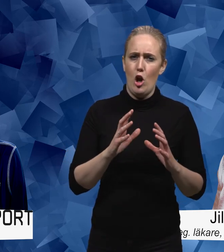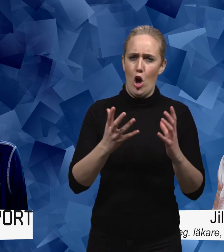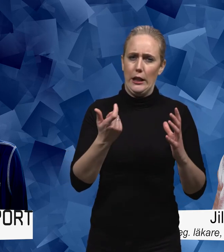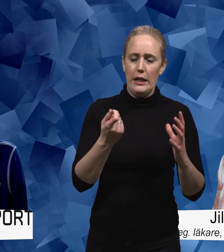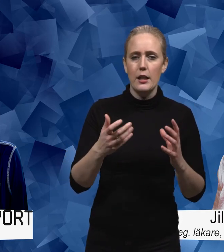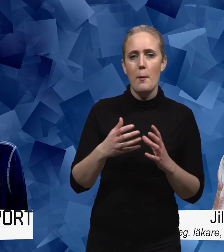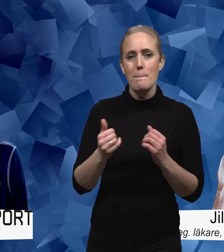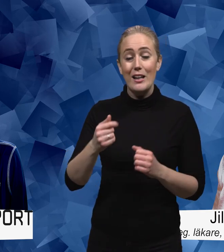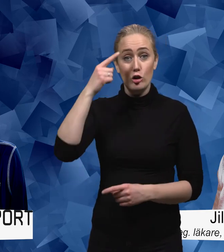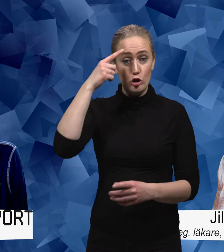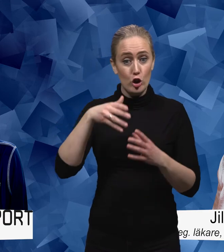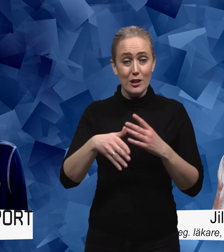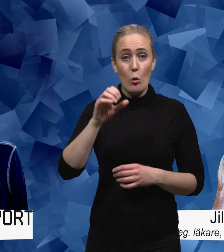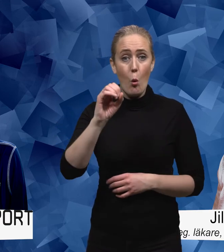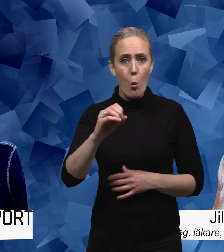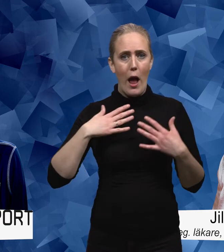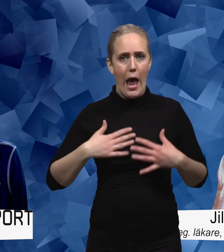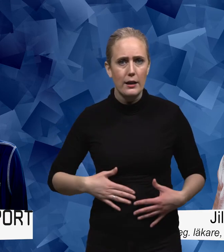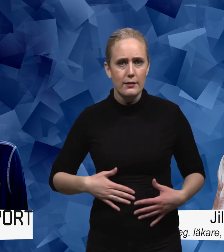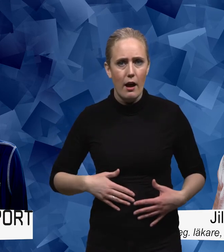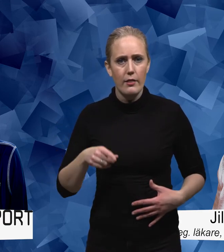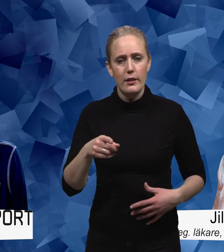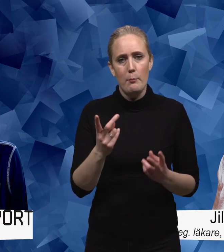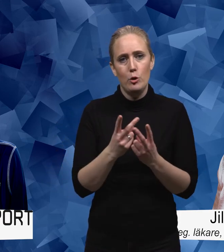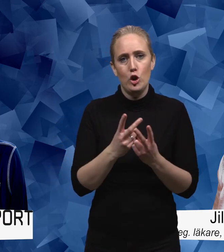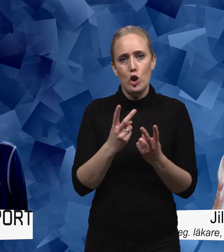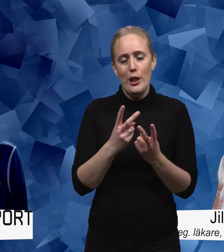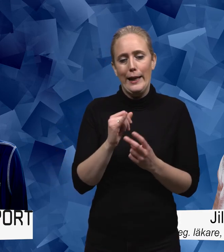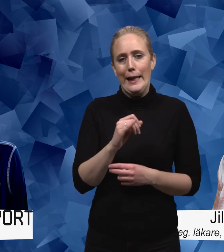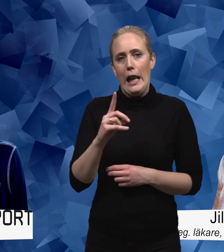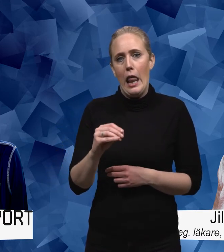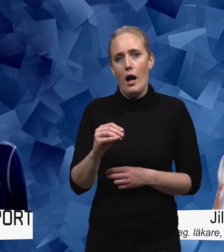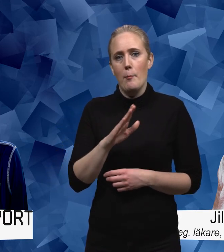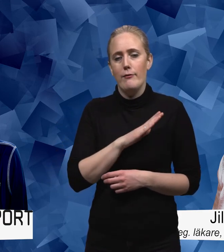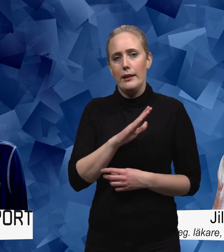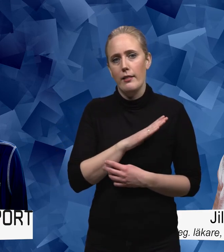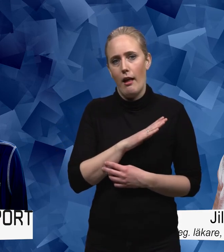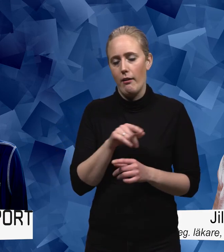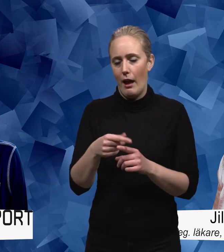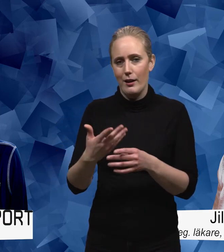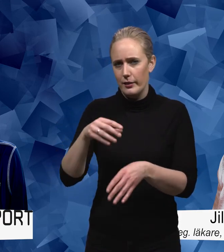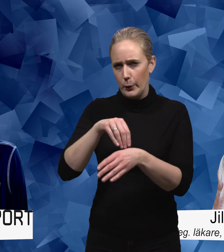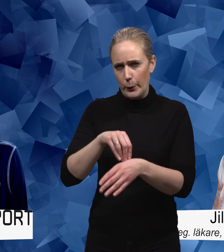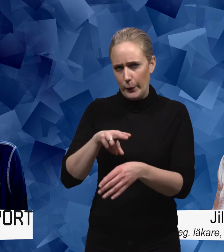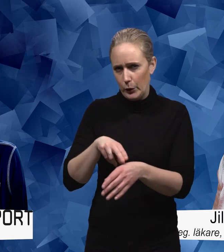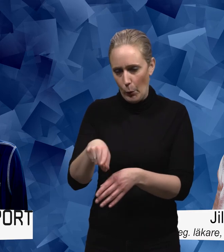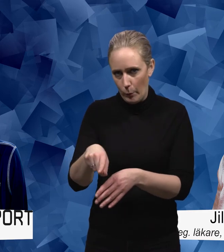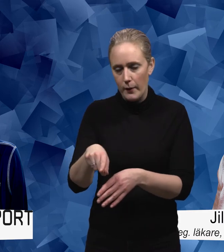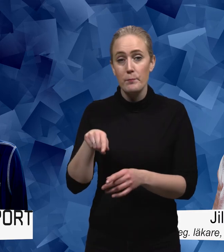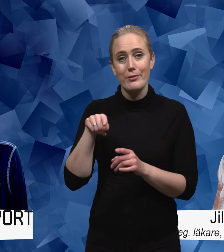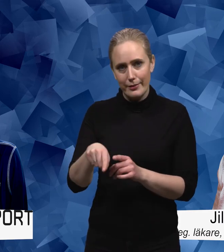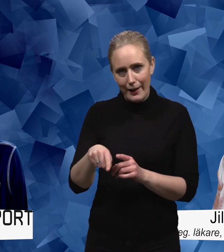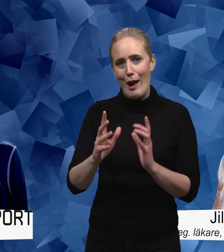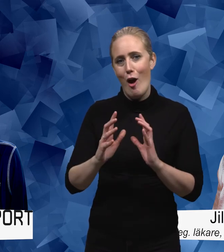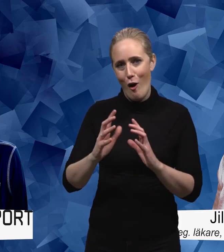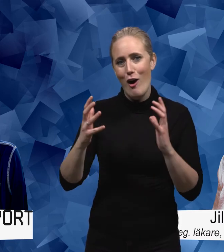vi kallar för psykisk ohälsa som är mera ibland ett illabefinnande och som inte är sjukdom det tenderar ju att